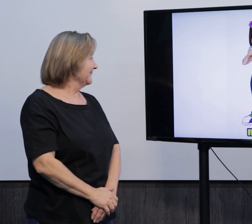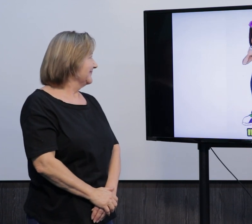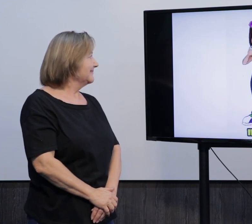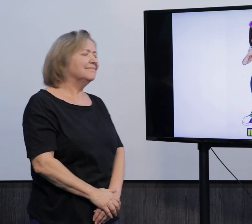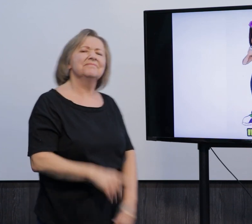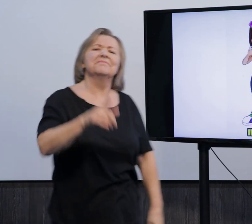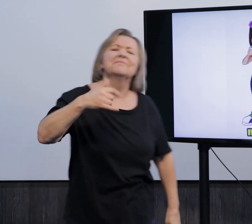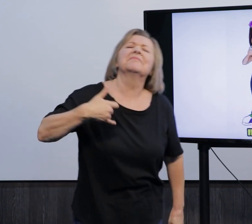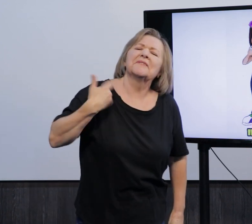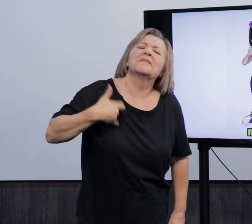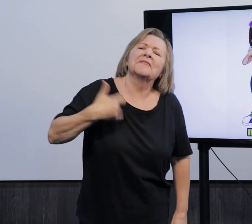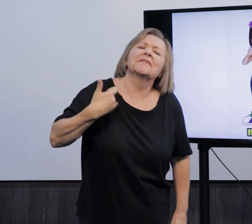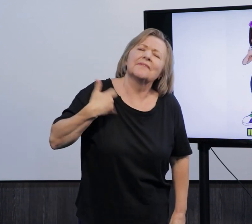Qual a sua idade?